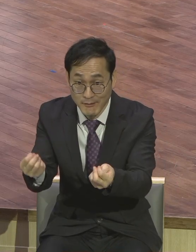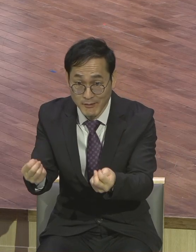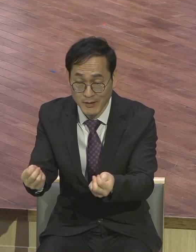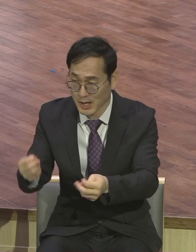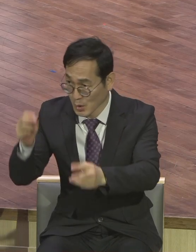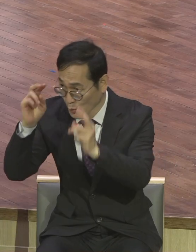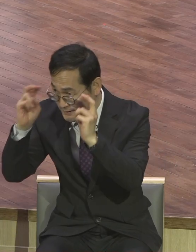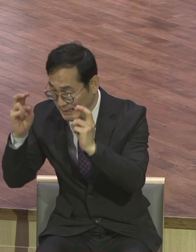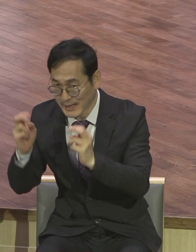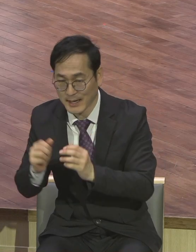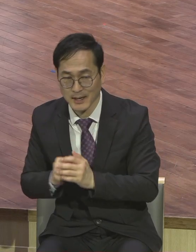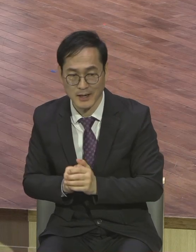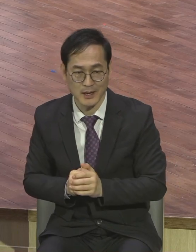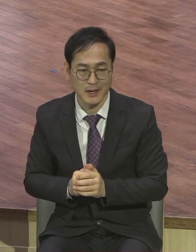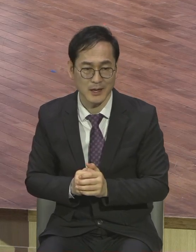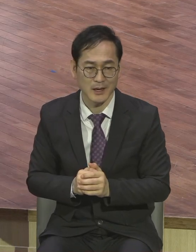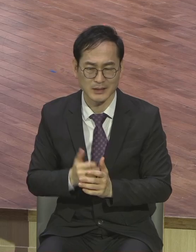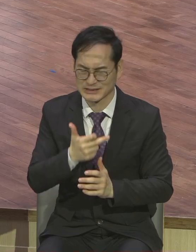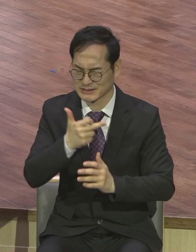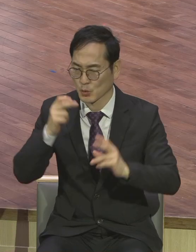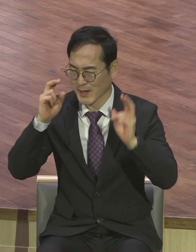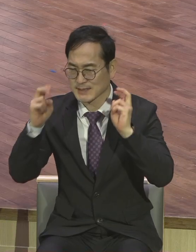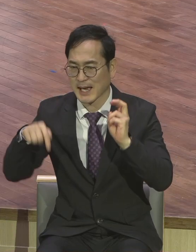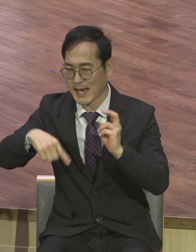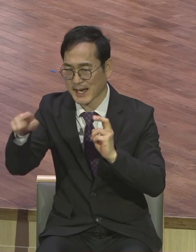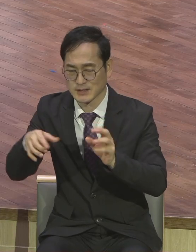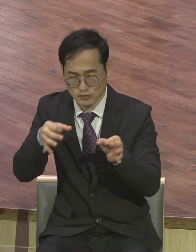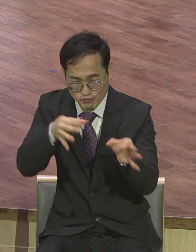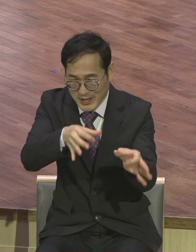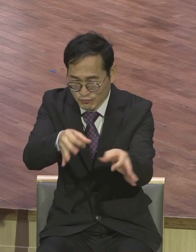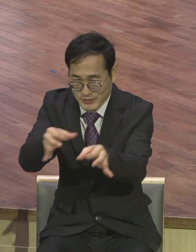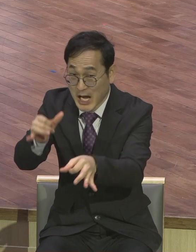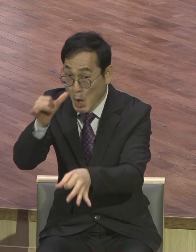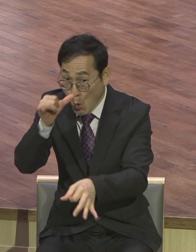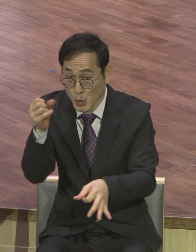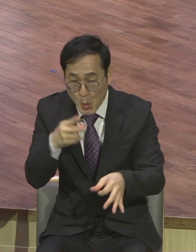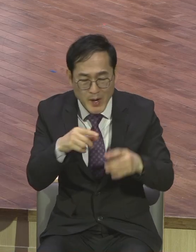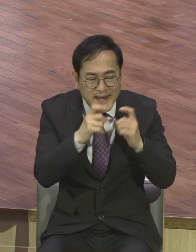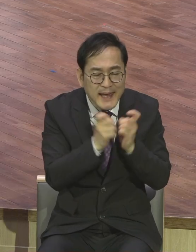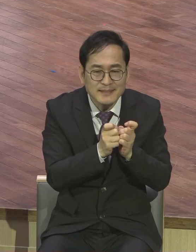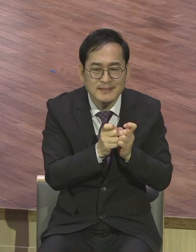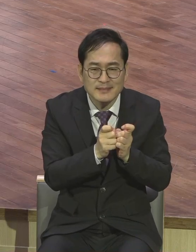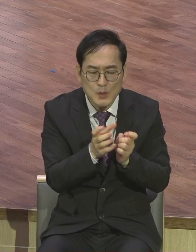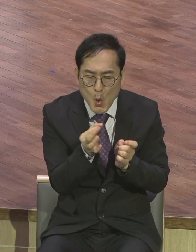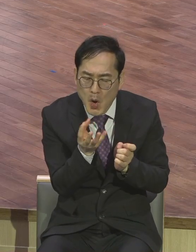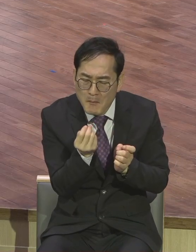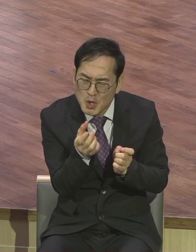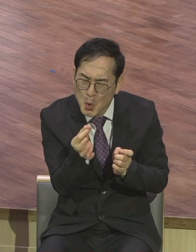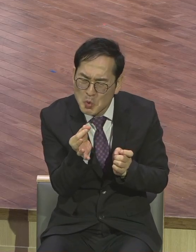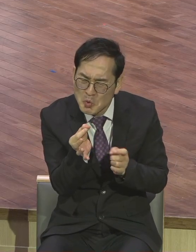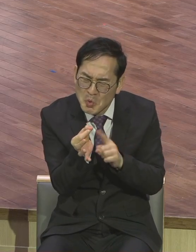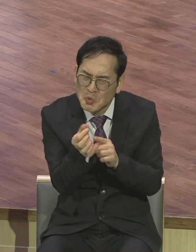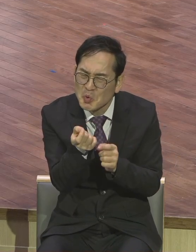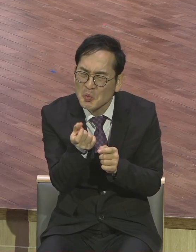이런 이런 때 많이 하지만 소액 개인투자자들 이걸 뭐라 그래요